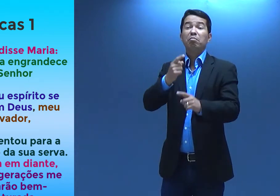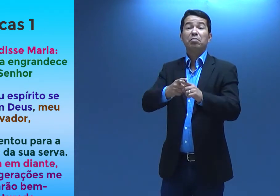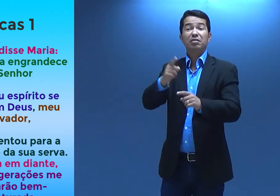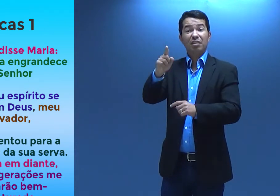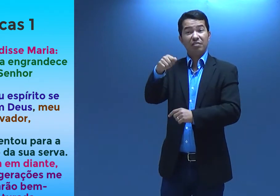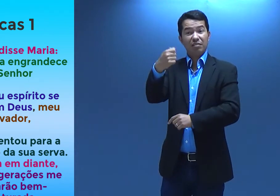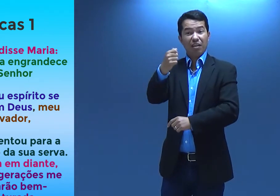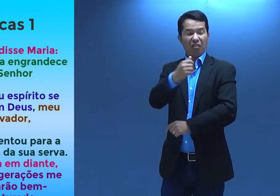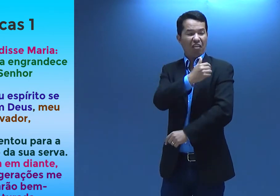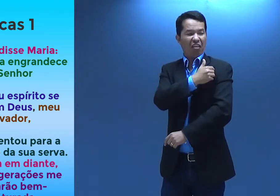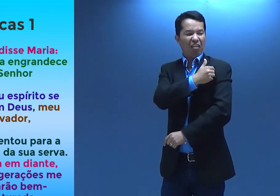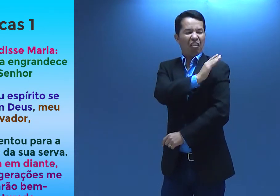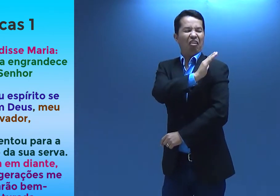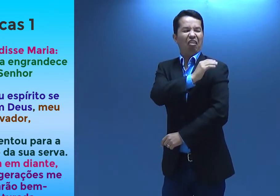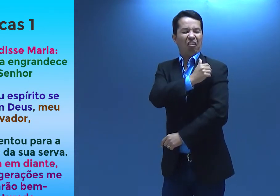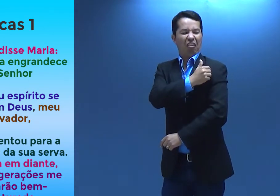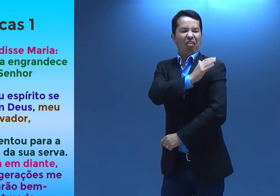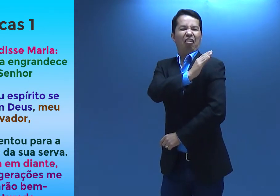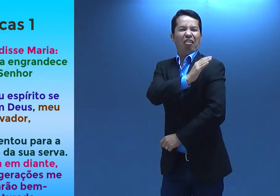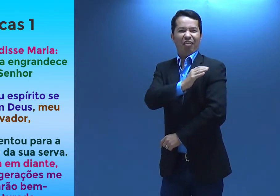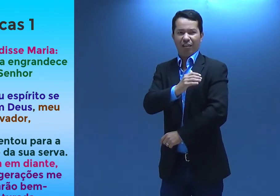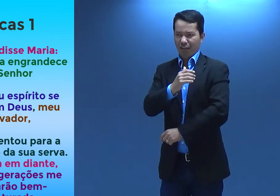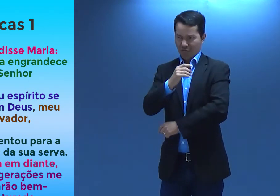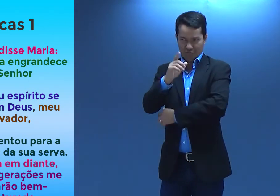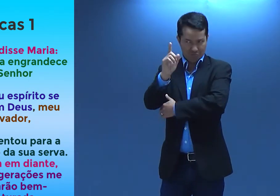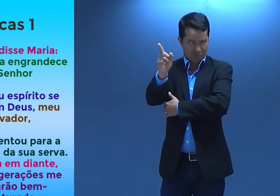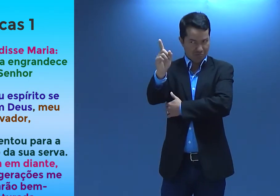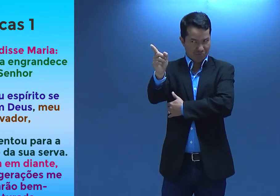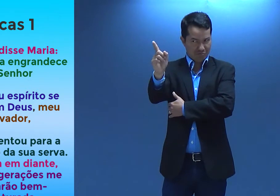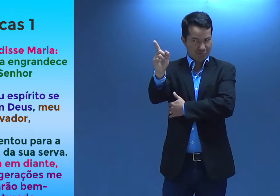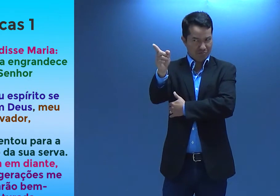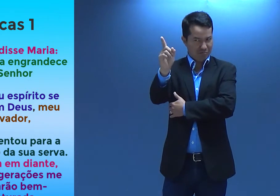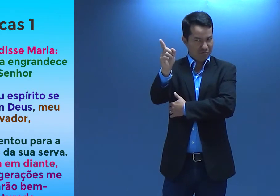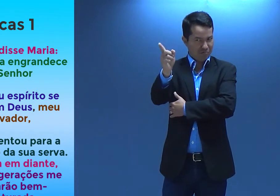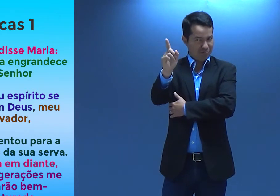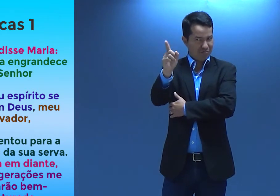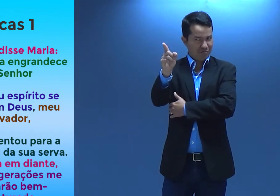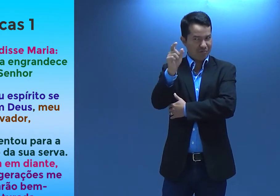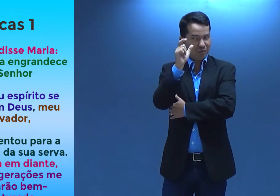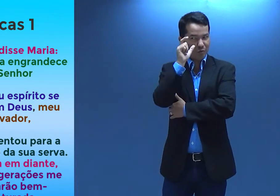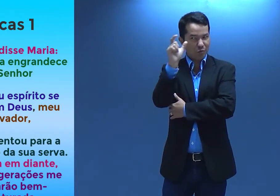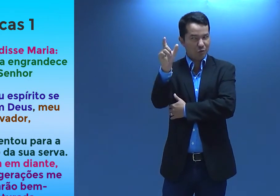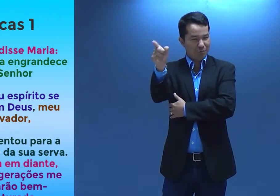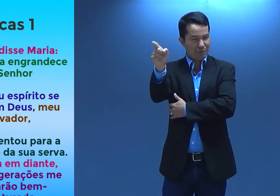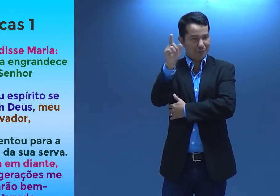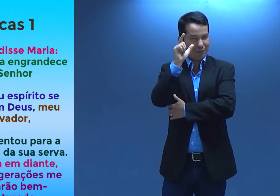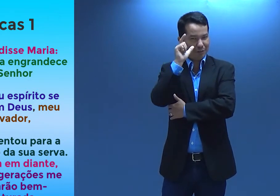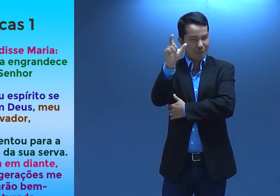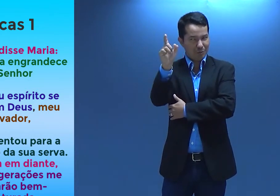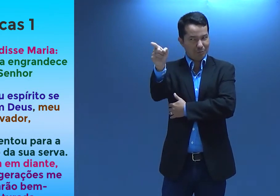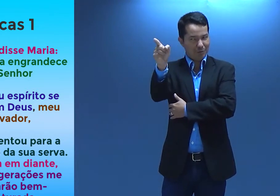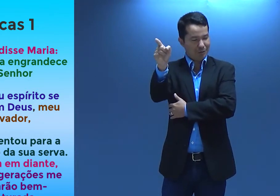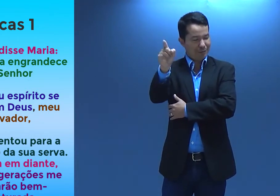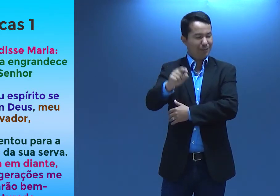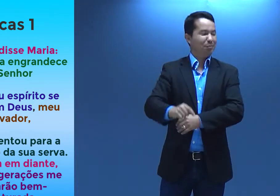porque ele tomava injeção. Eu pensei que era de preconceito com as pessoas. Olha, olha lá, tô de olho em você, Lucas.